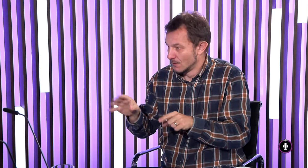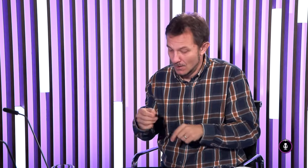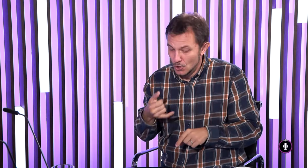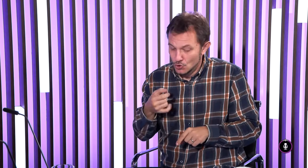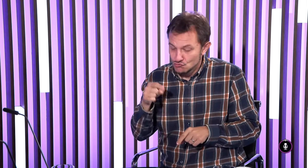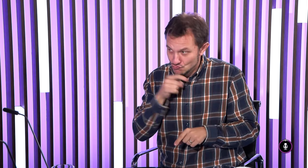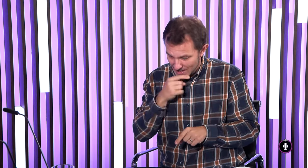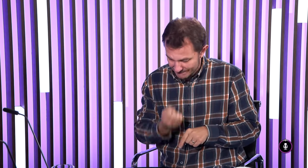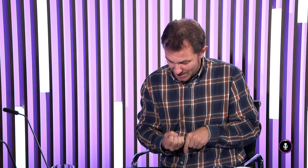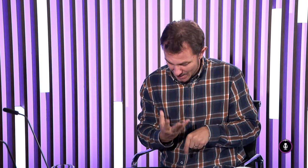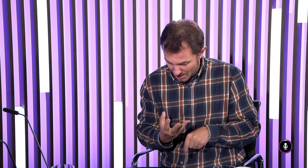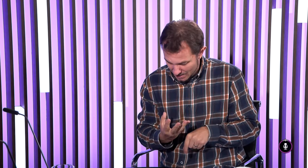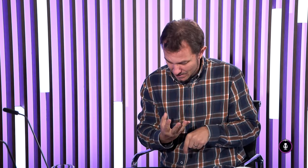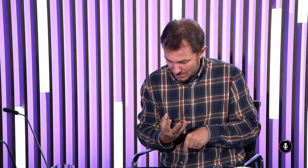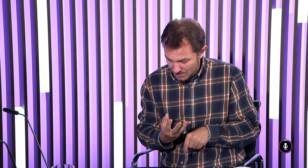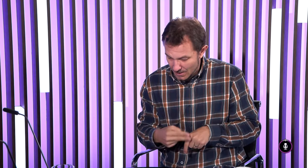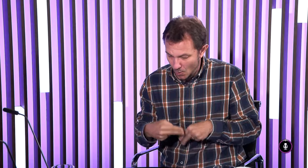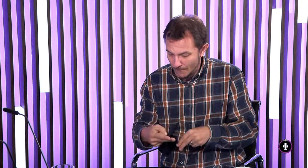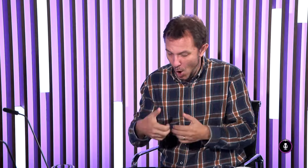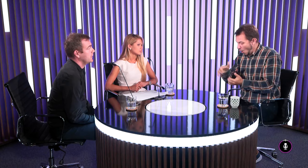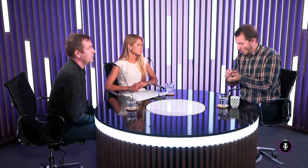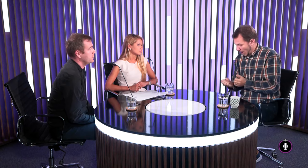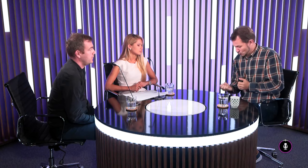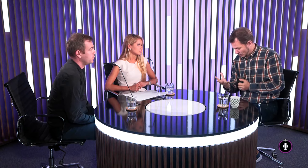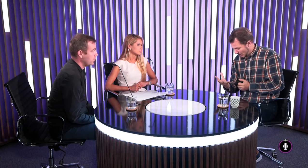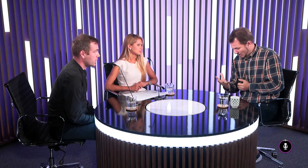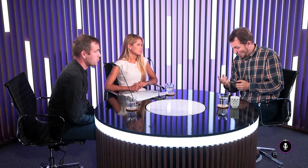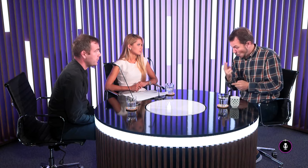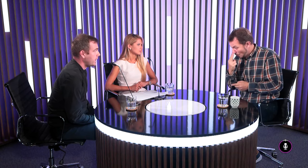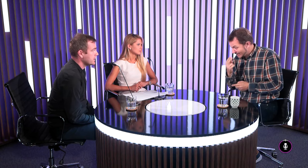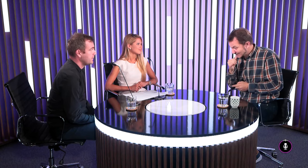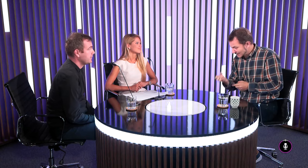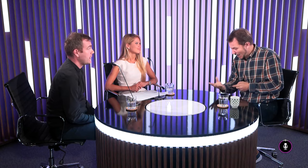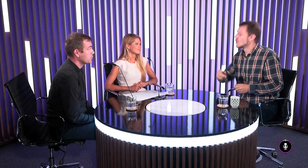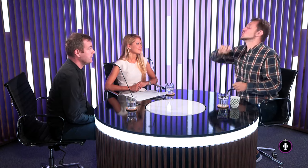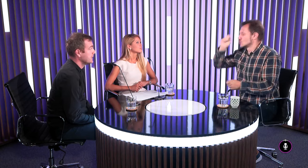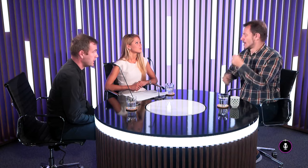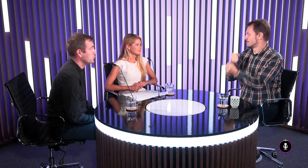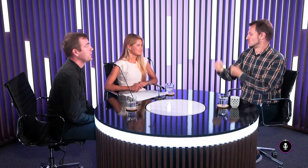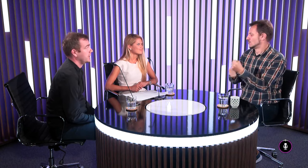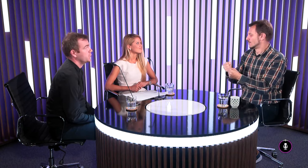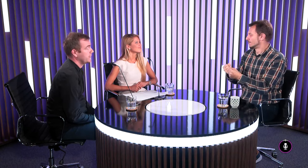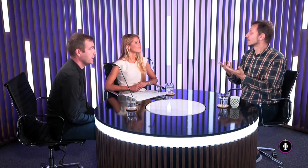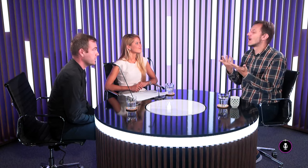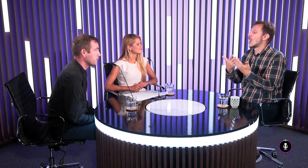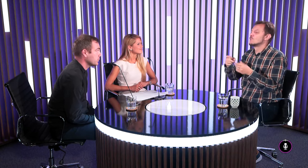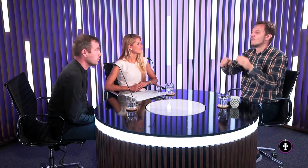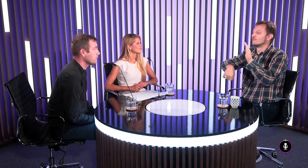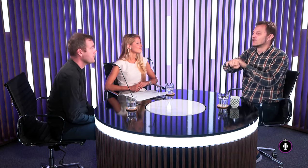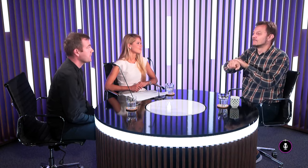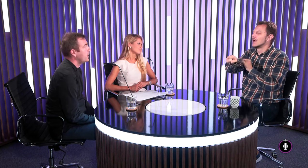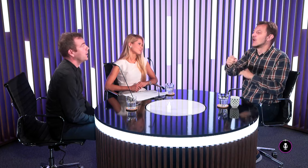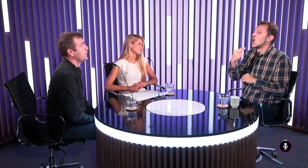signalizáciu ako na semafore čiže je červená potom je oranžová sa prepne a už keď vidia zelenú tak šprintery